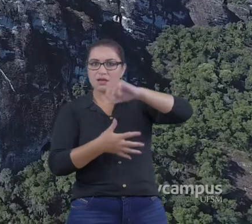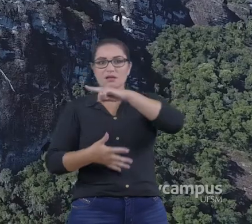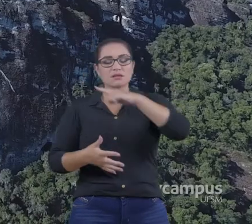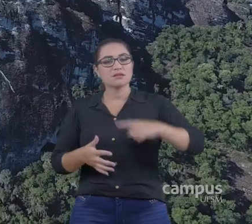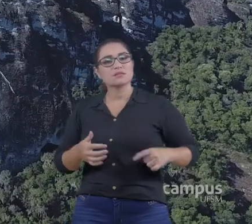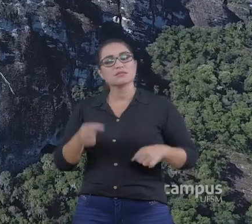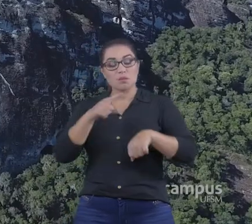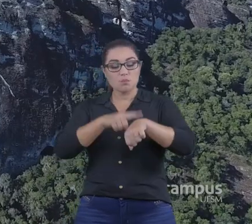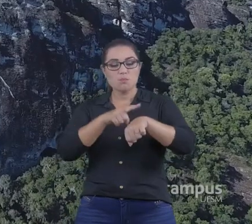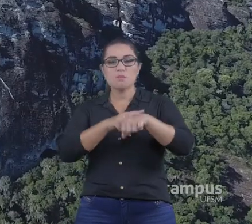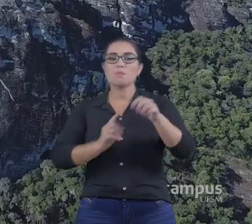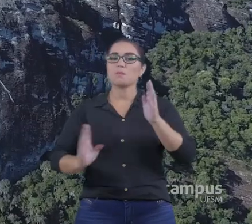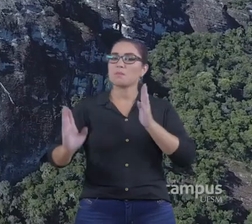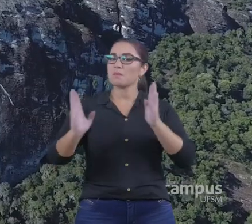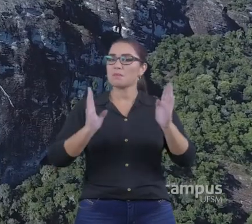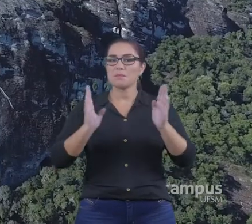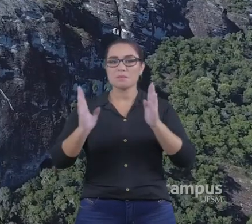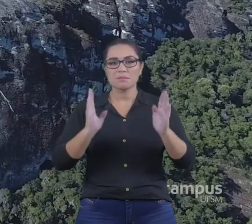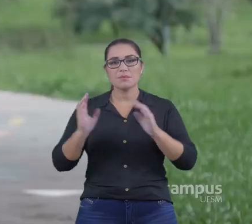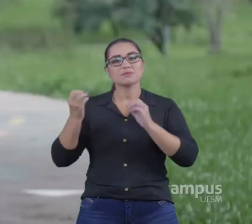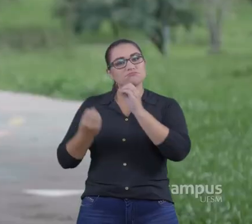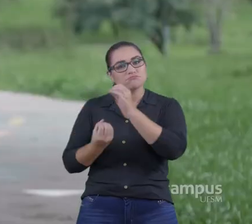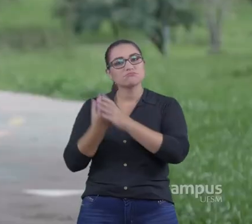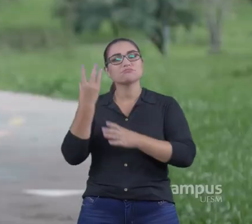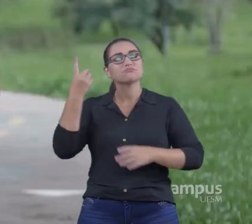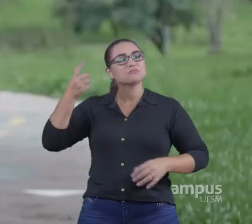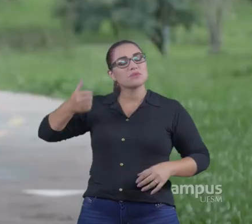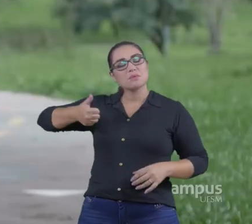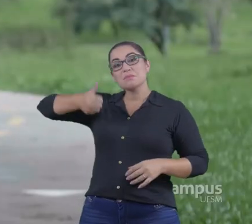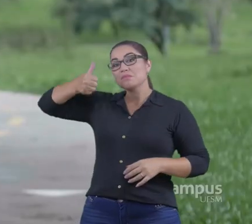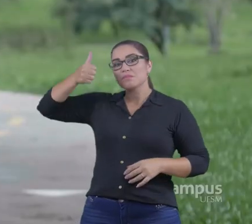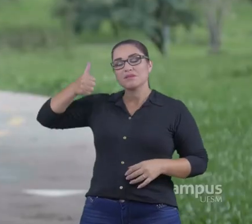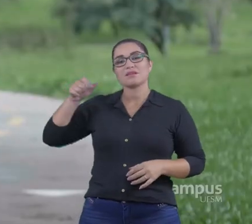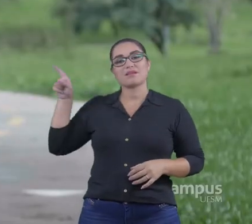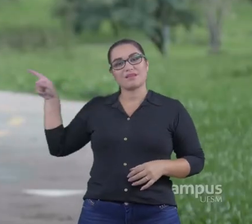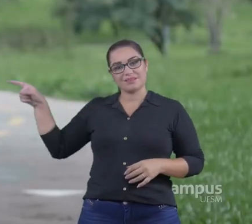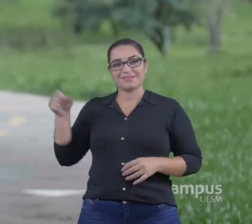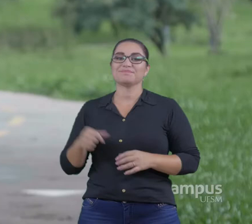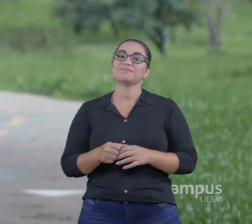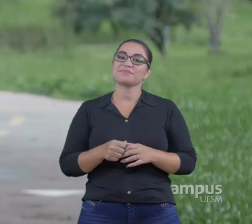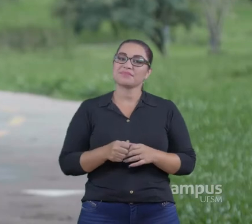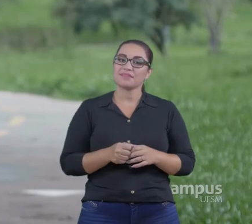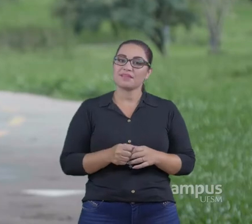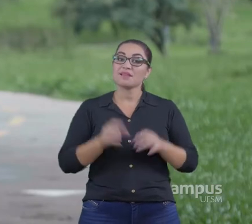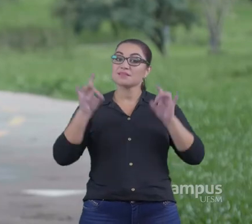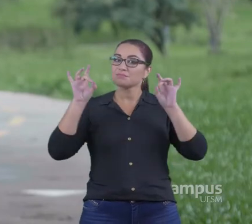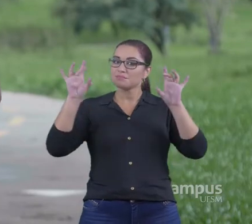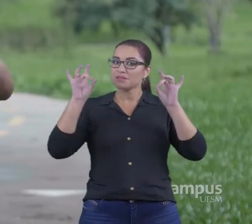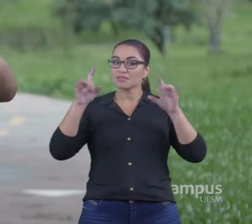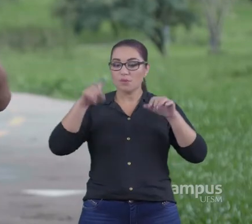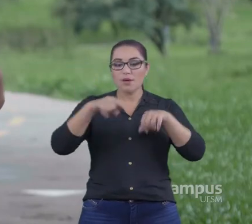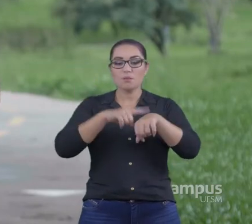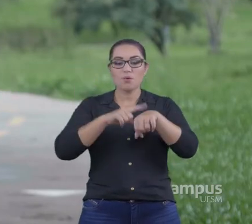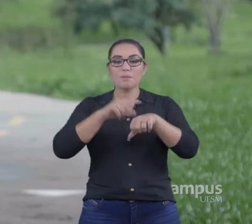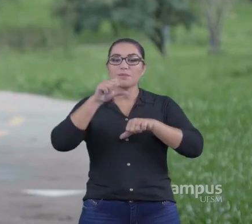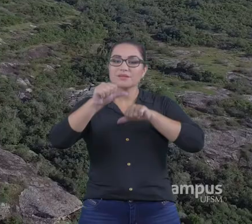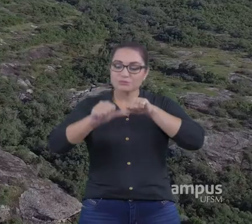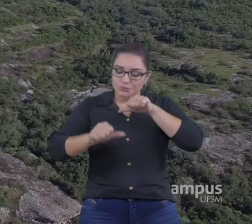As que melhor Representam Um determinado Momento Que é exatamente O que a gente Na geologia Chama